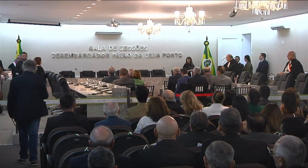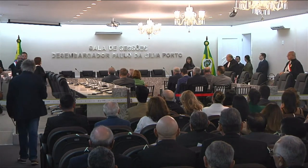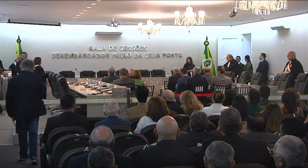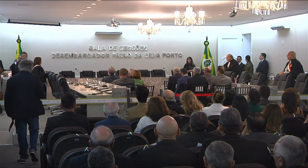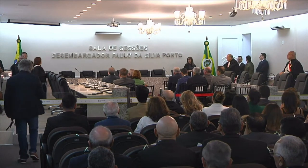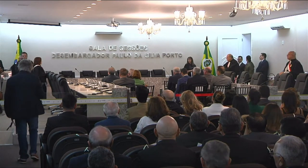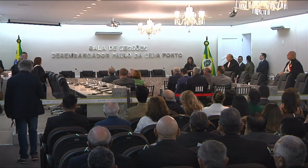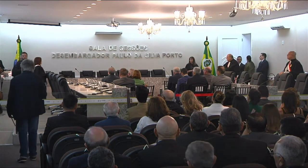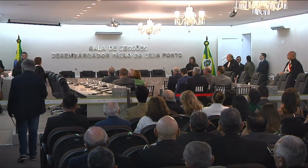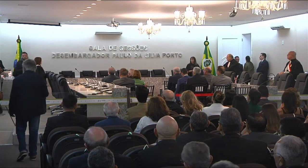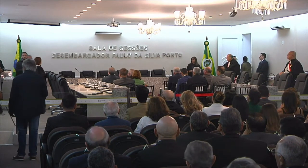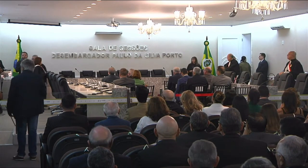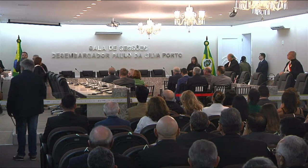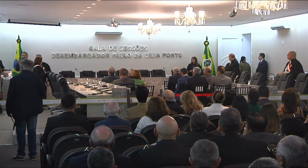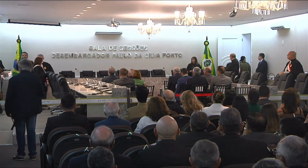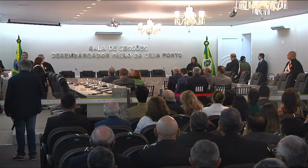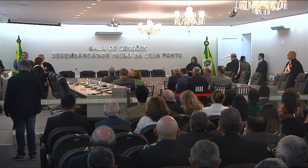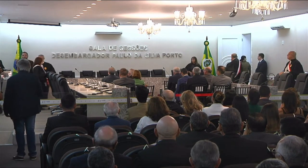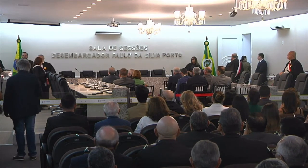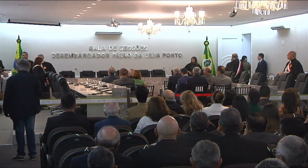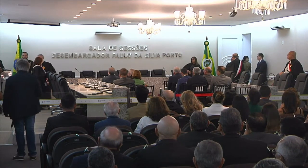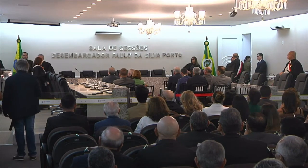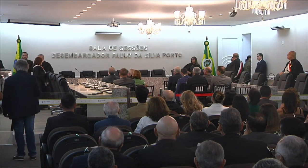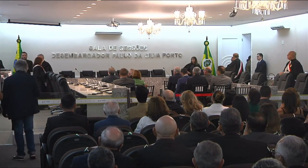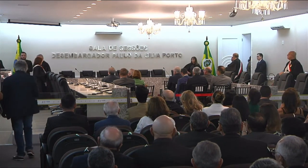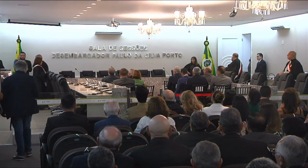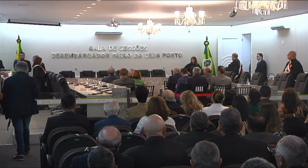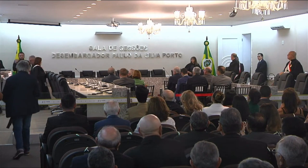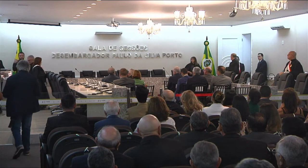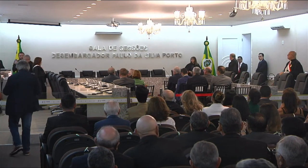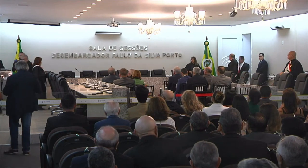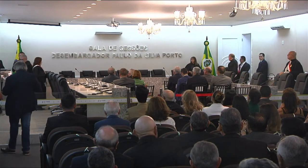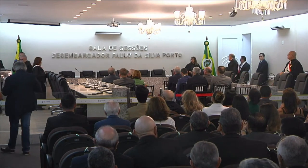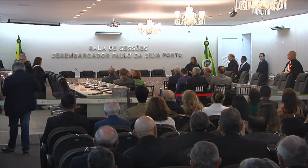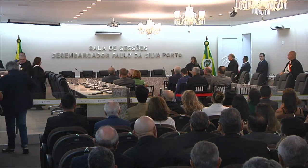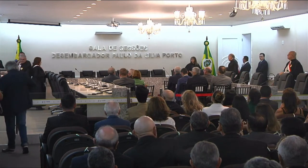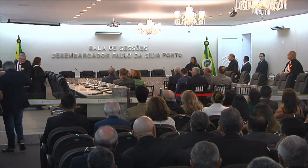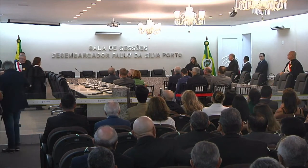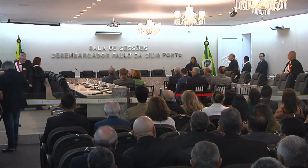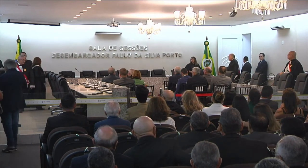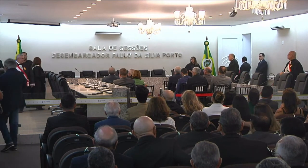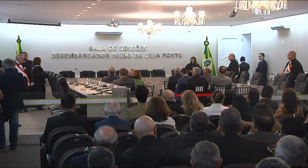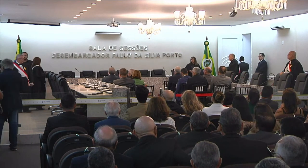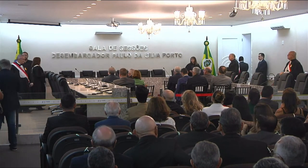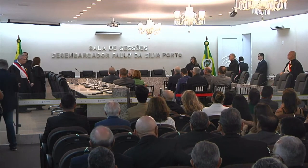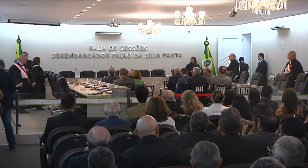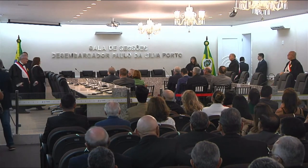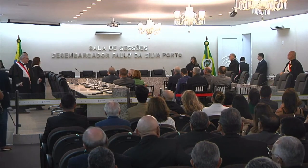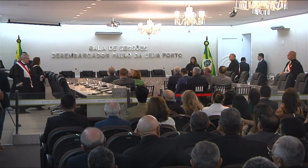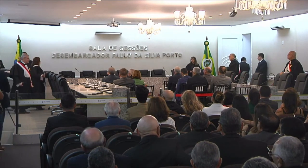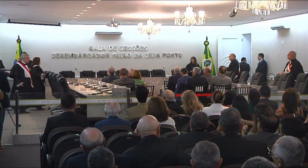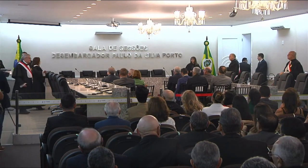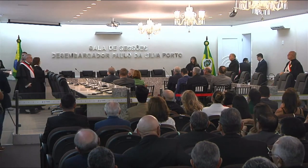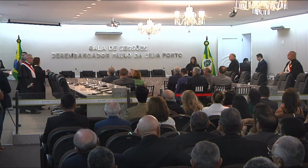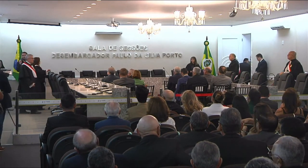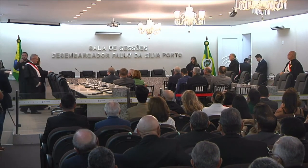Excelentíssima senhora, senhor desembargador do trabalho, Plauto Carneiro Porto, ouvidor geral substituto deste tribunal.